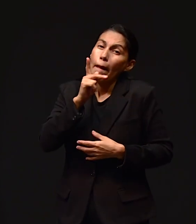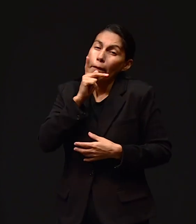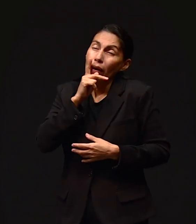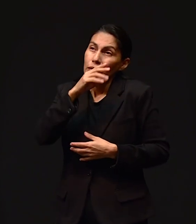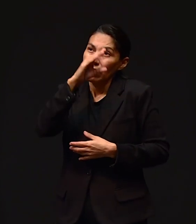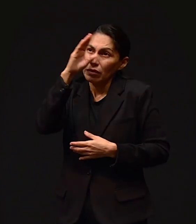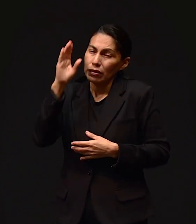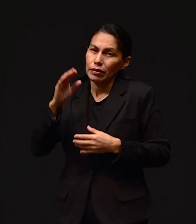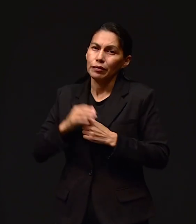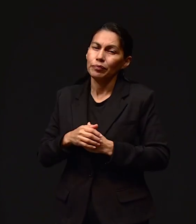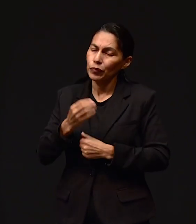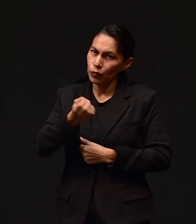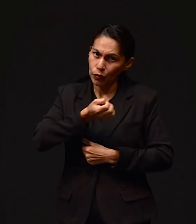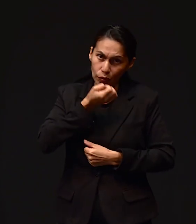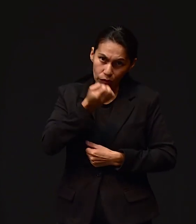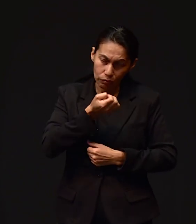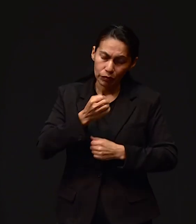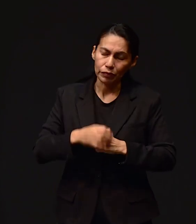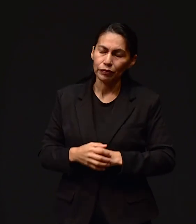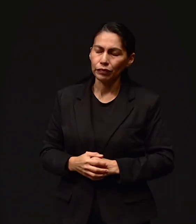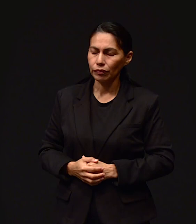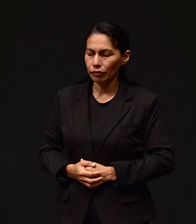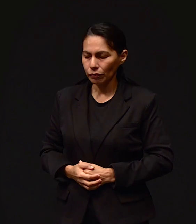Padre Celestial Oremos